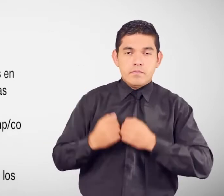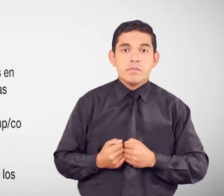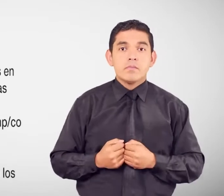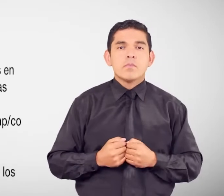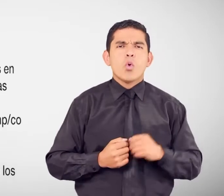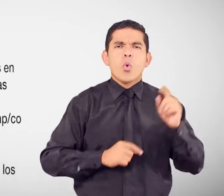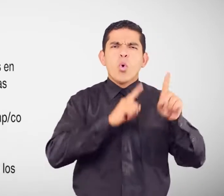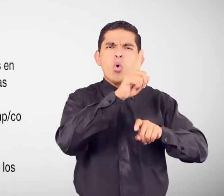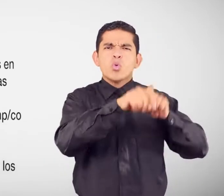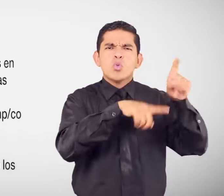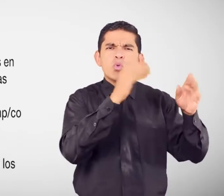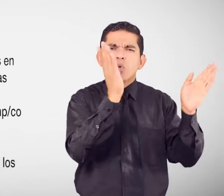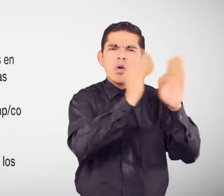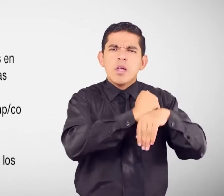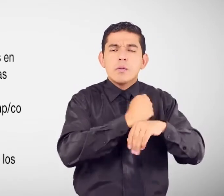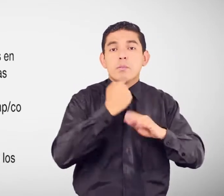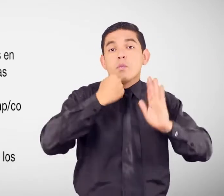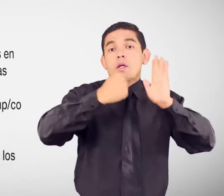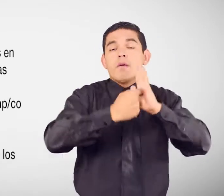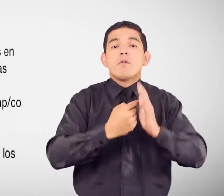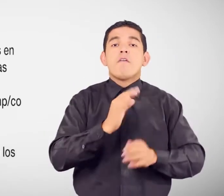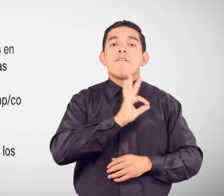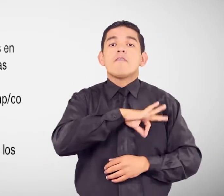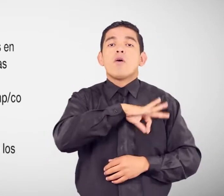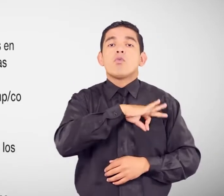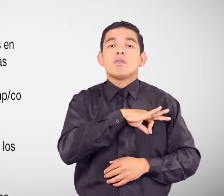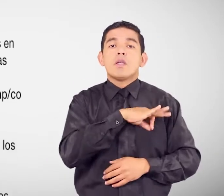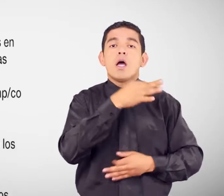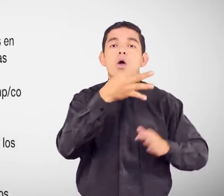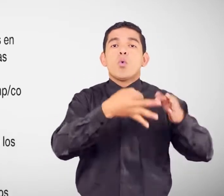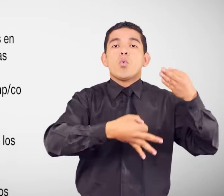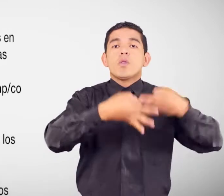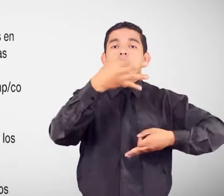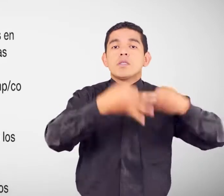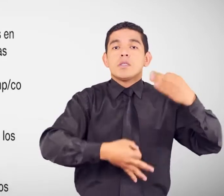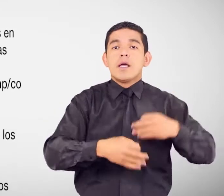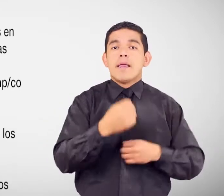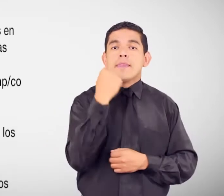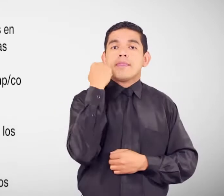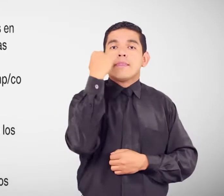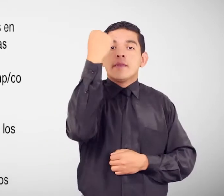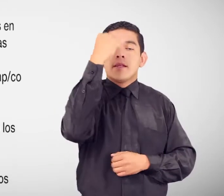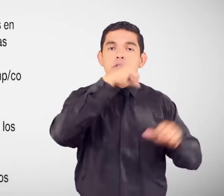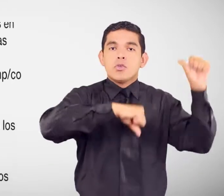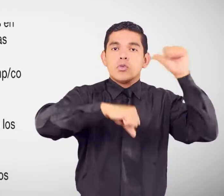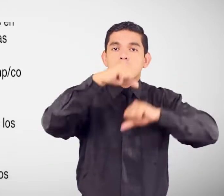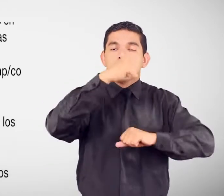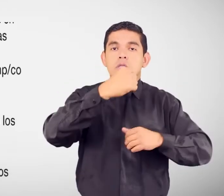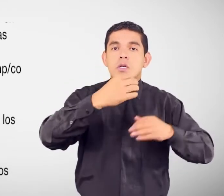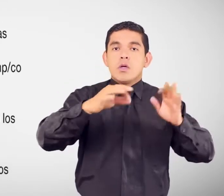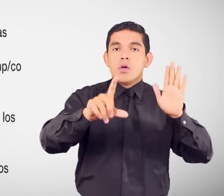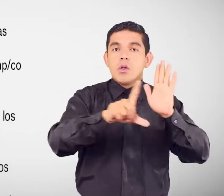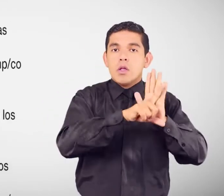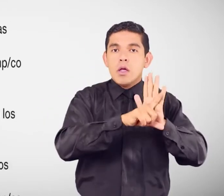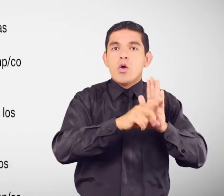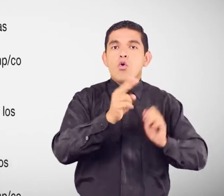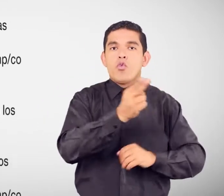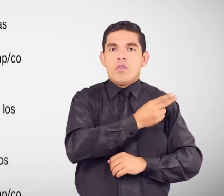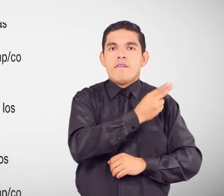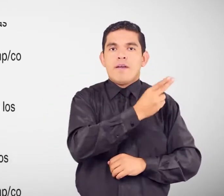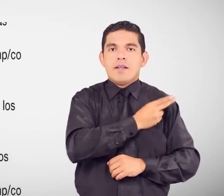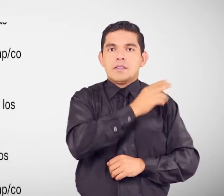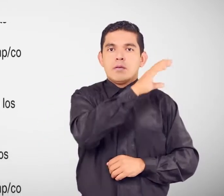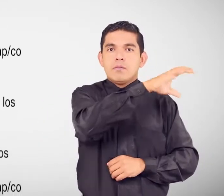gratuitos Como los de las facultades de jurisprudencia Derecho O ciencias jurídicas de las universidades Debidamente